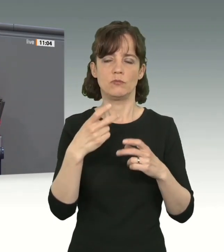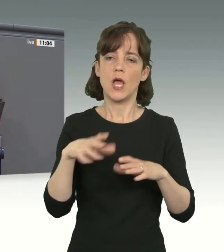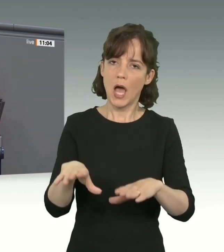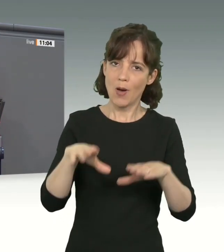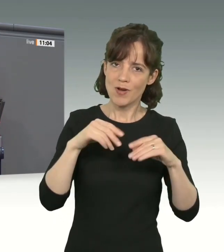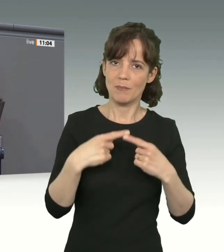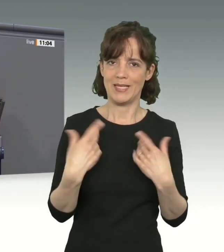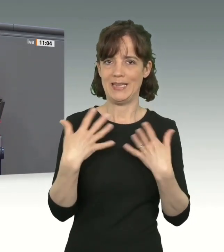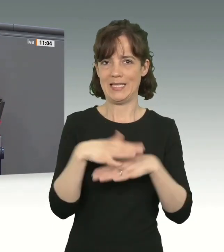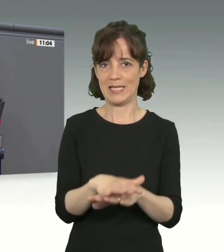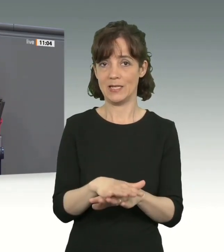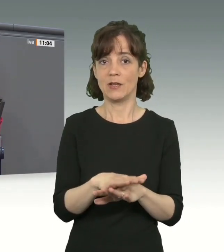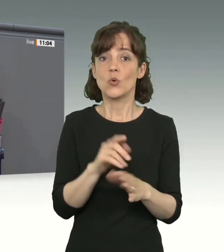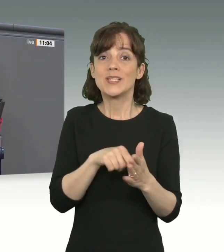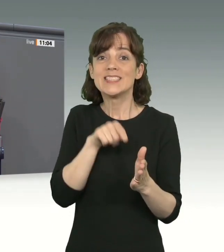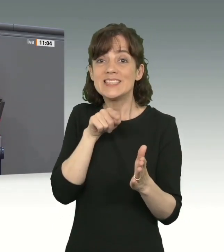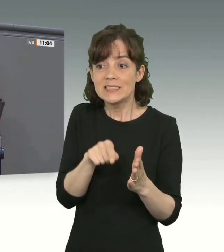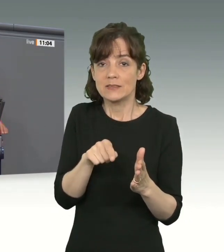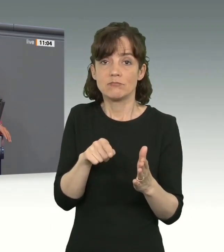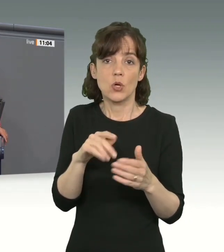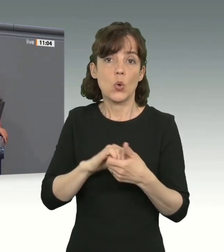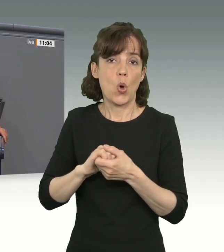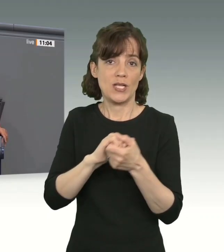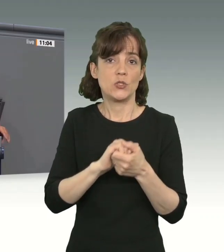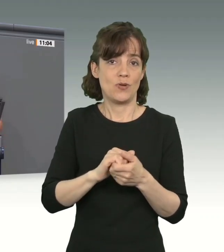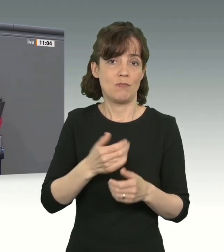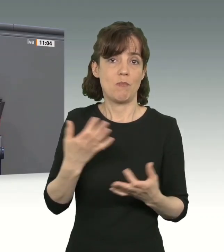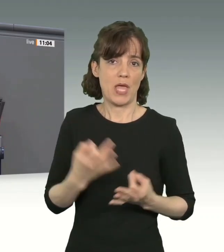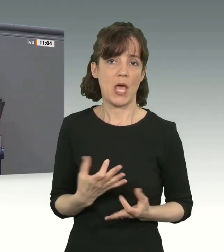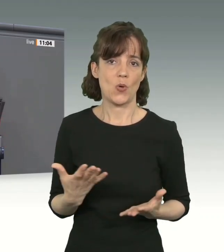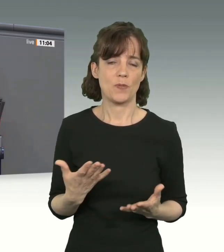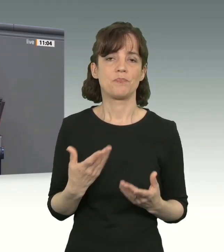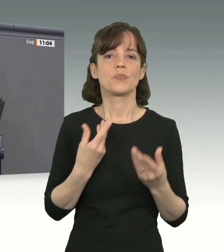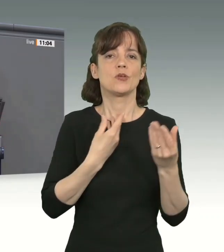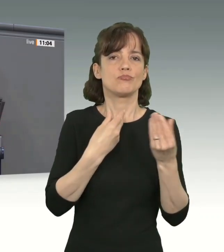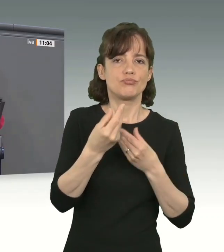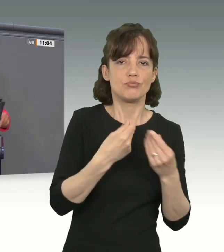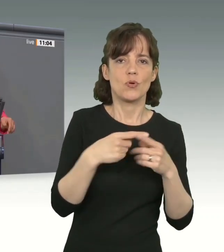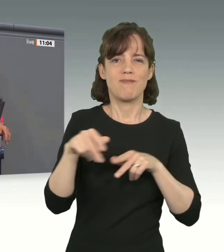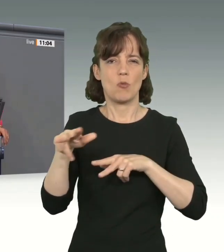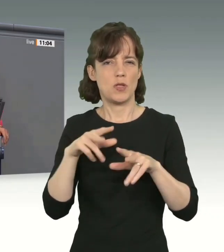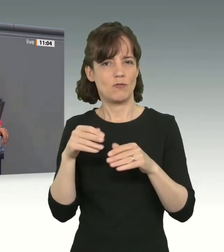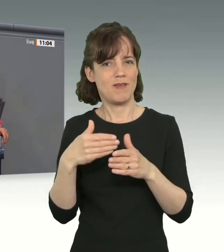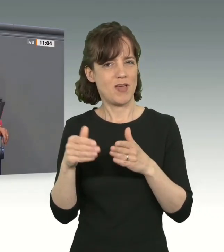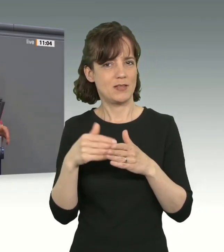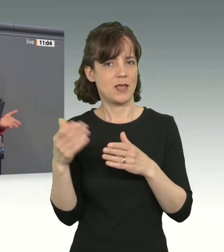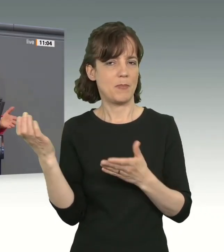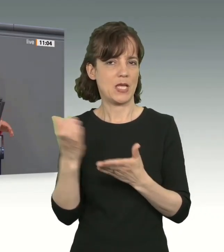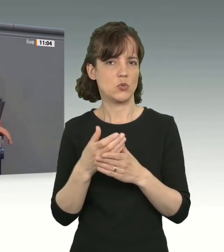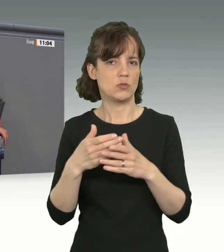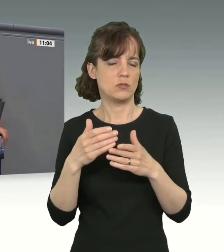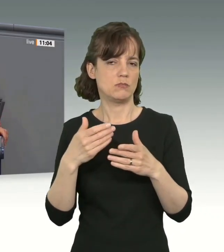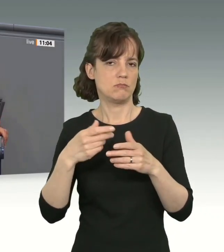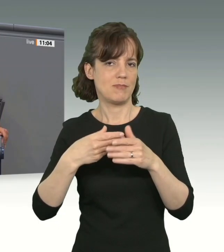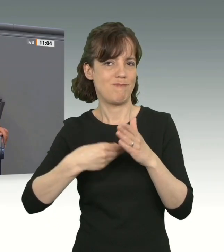zu integrieren. Denn genau daran arbeitet die Koalition. Die Gespräche und Vorbereitung zu einem weiteren Migrationspaket laufen